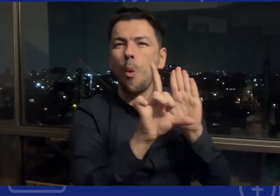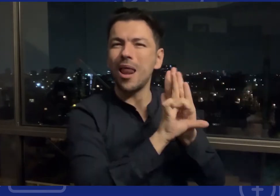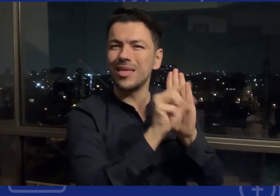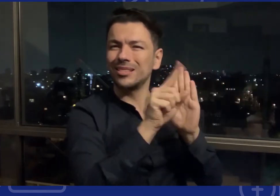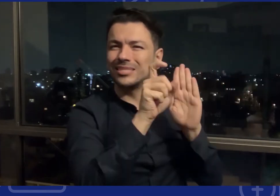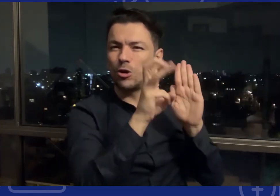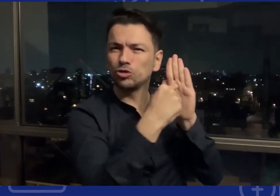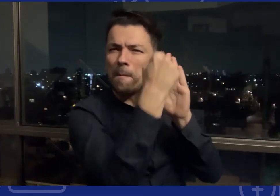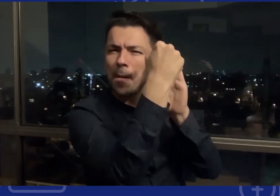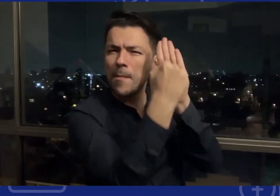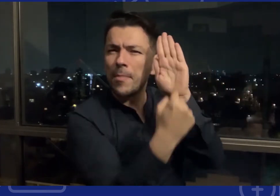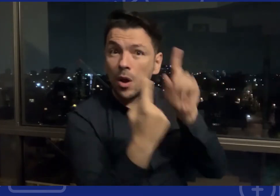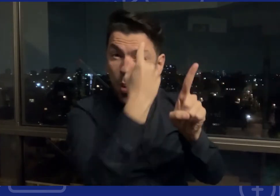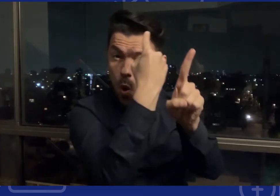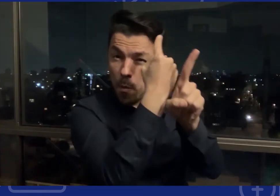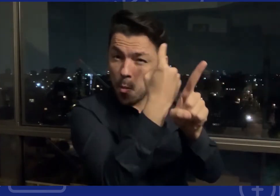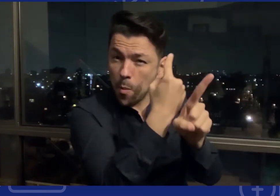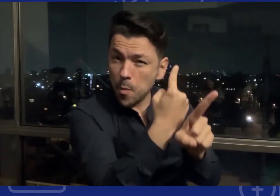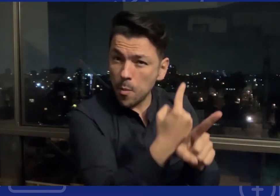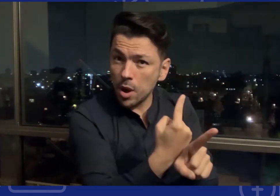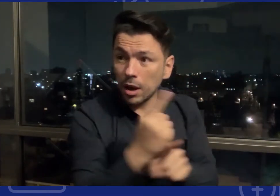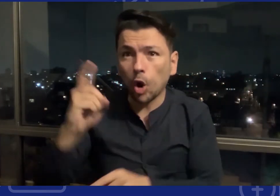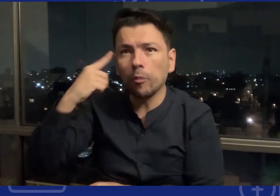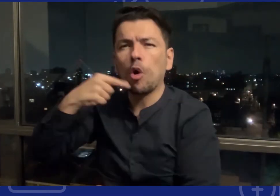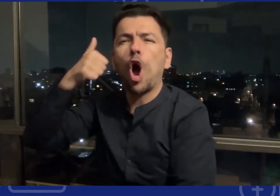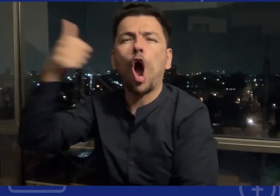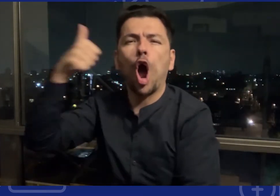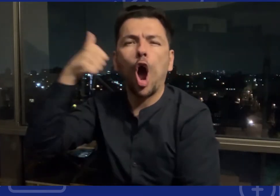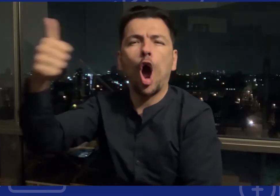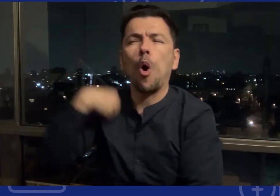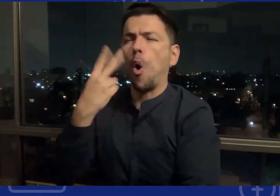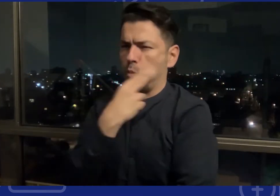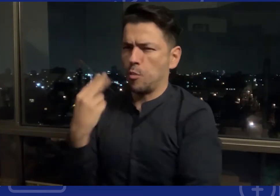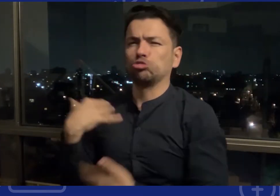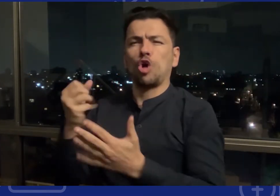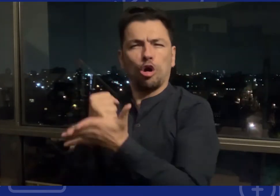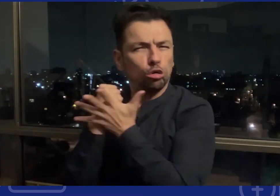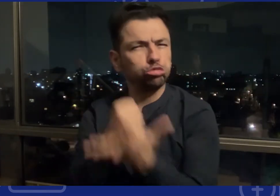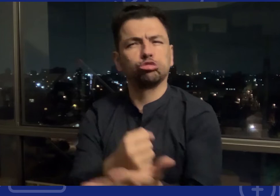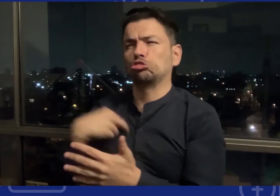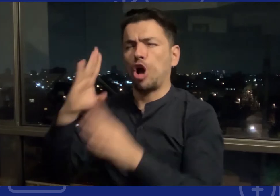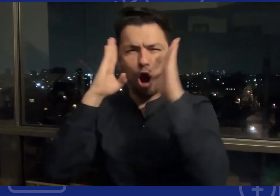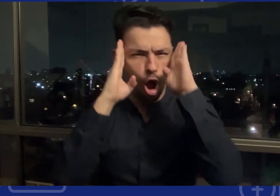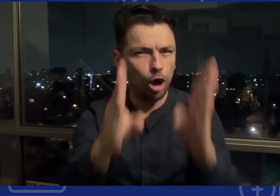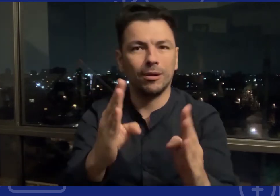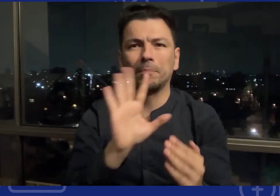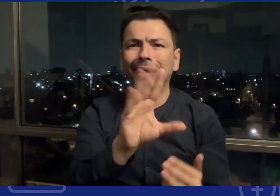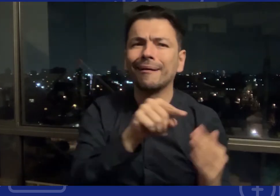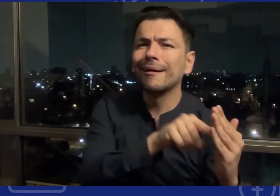desde la ley 16-18 si se está cumpliendo o no el gobierno puede decir que se ha comprometido de estadísticas a cuántas